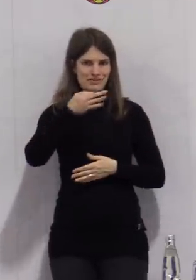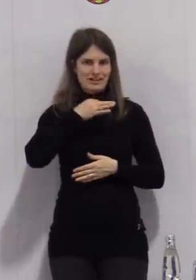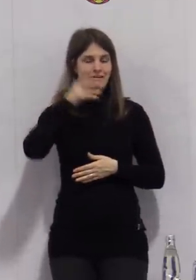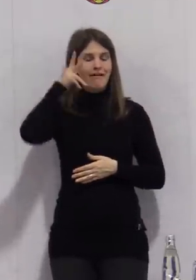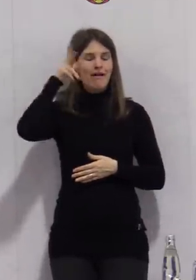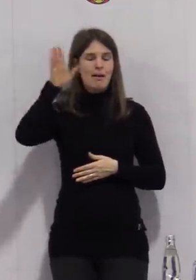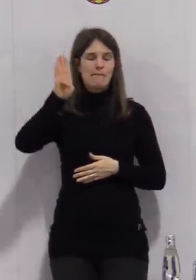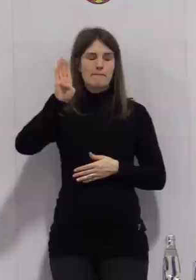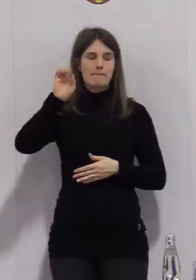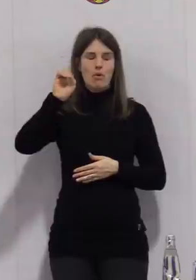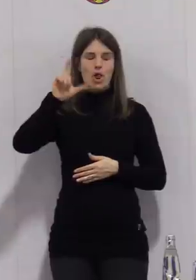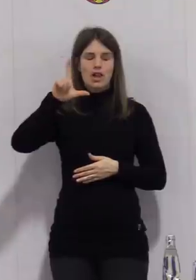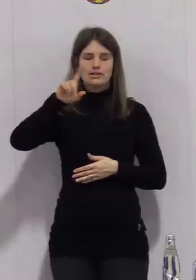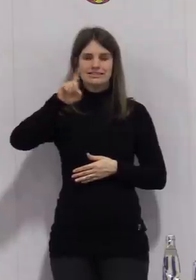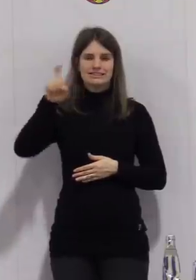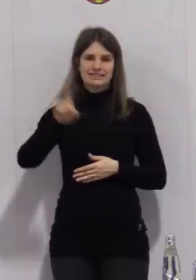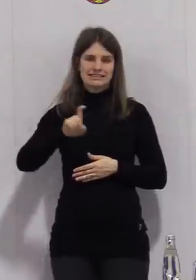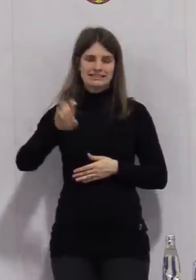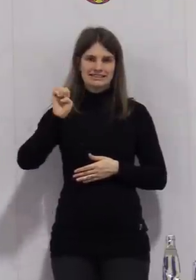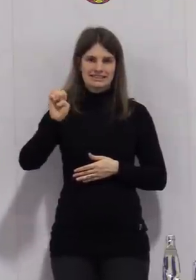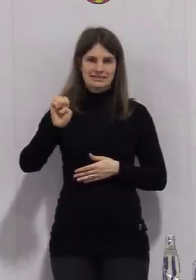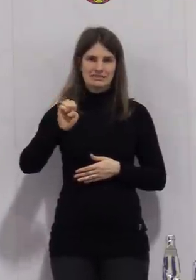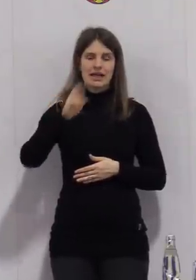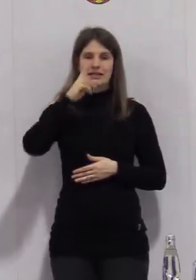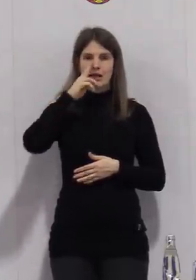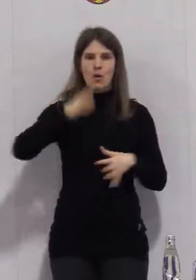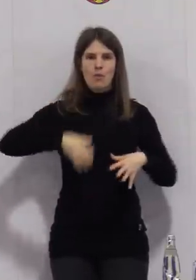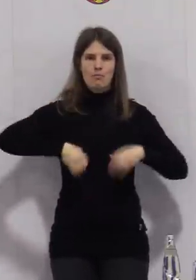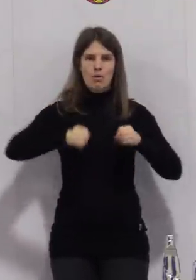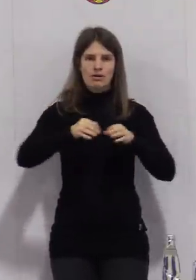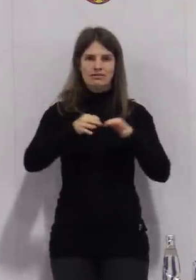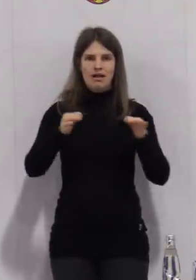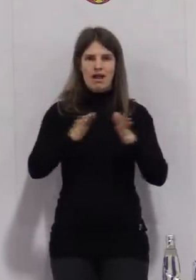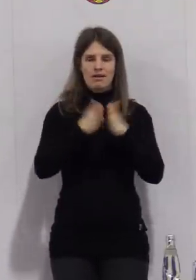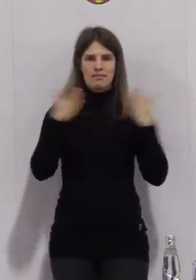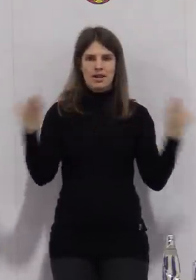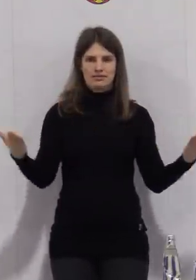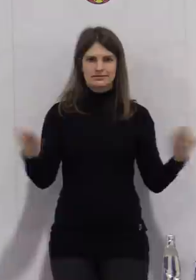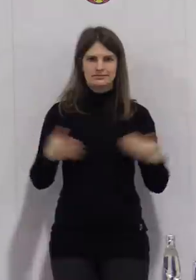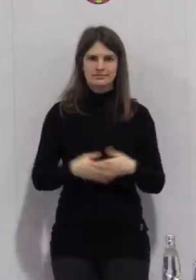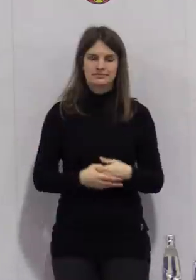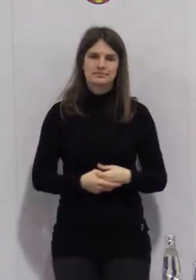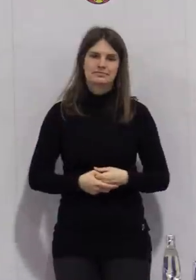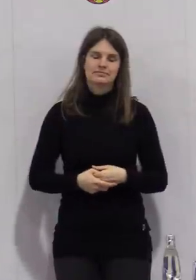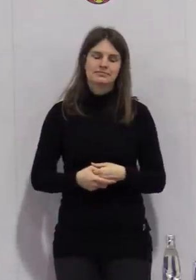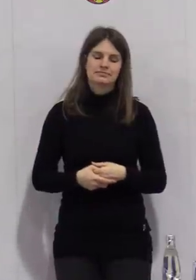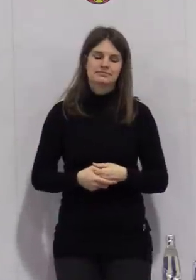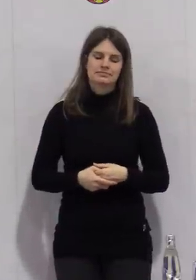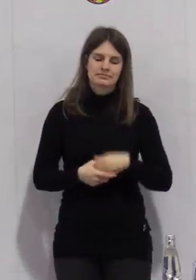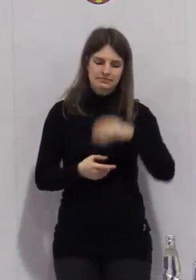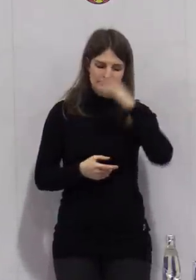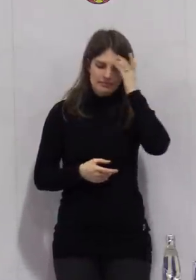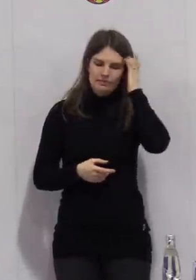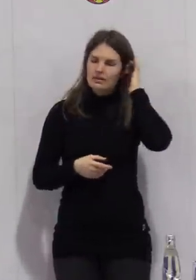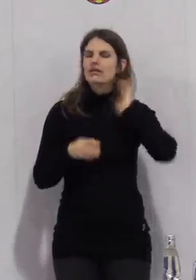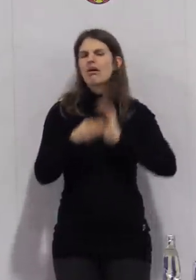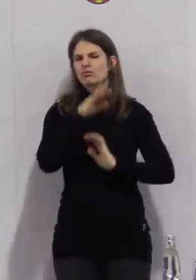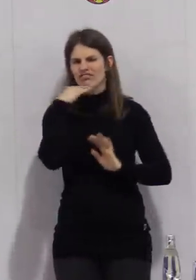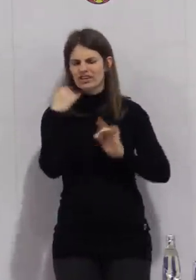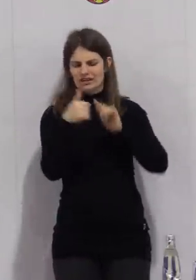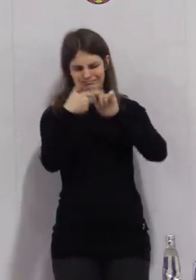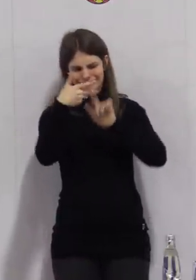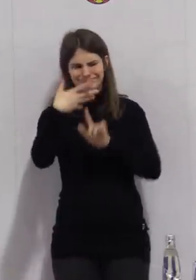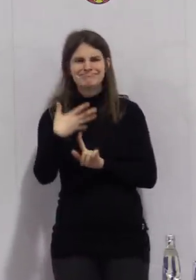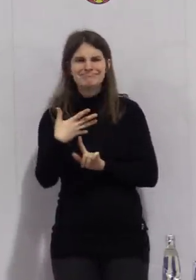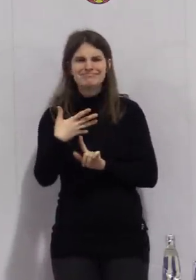erstes gemeldet, von daher Herr Bolzer vom Hamburg-Tagestland. Ja, viele Fragen. Ich bleibe gleich mal bei der Schule. Wir haben